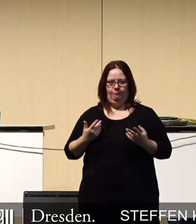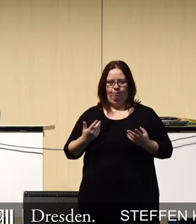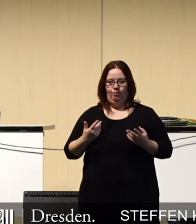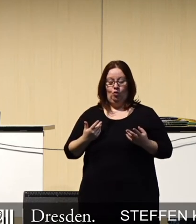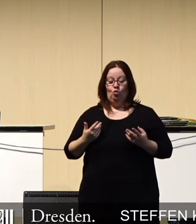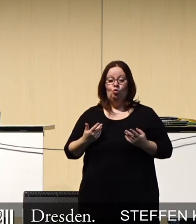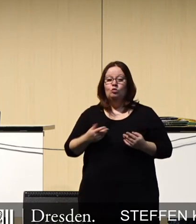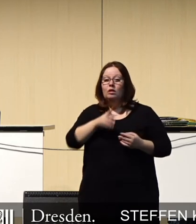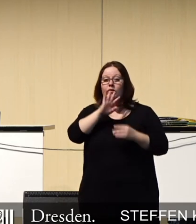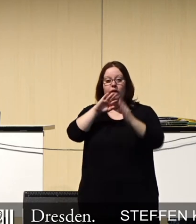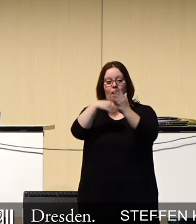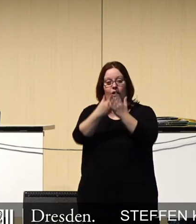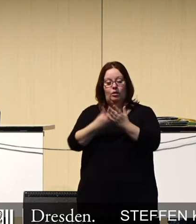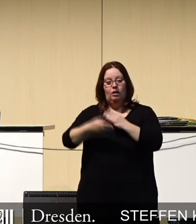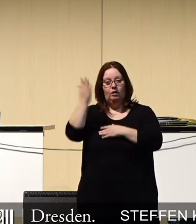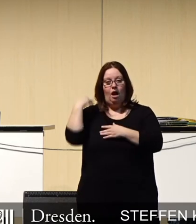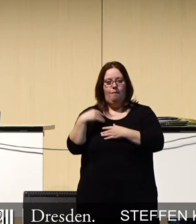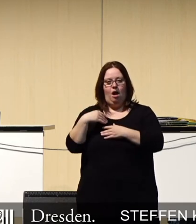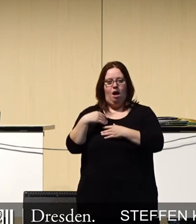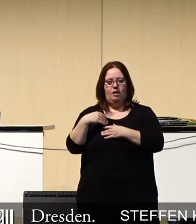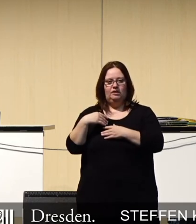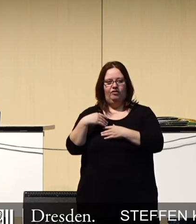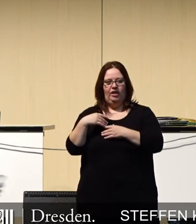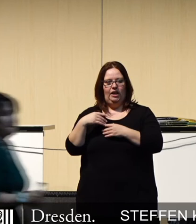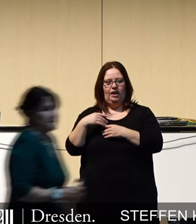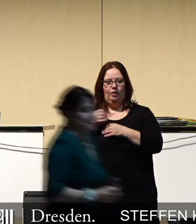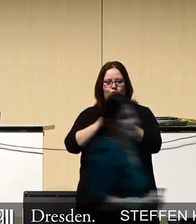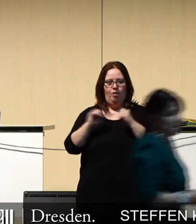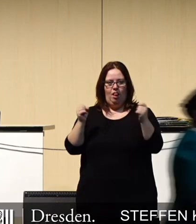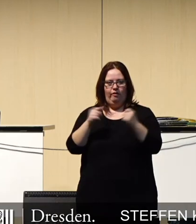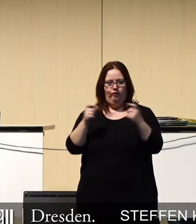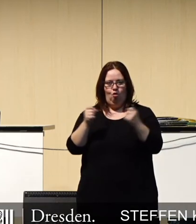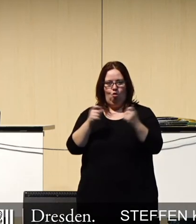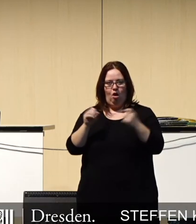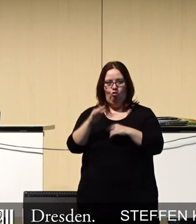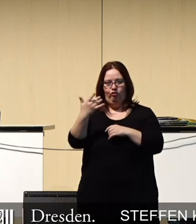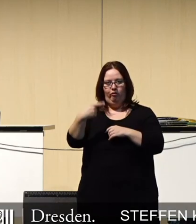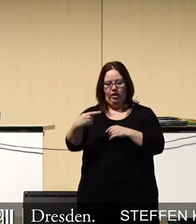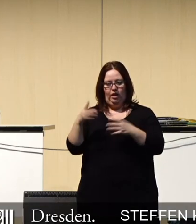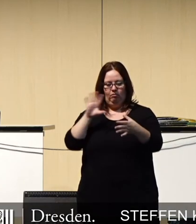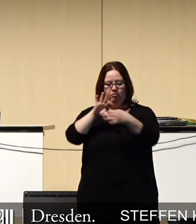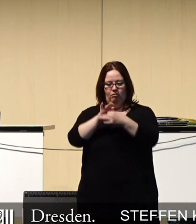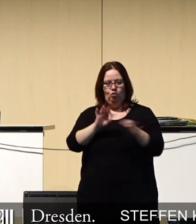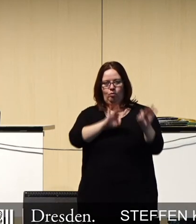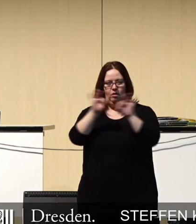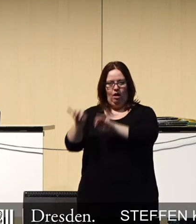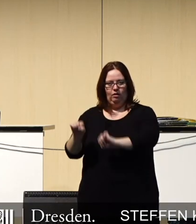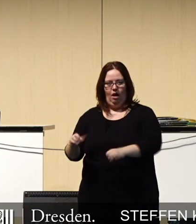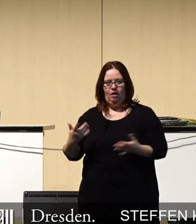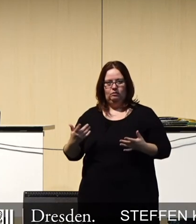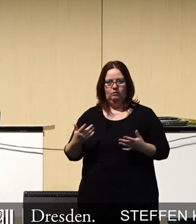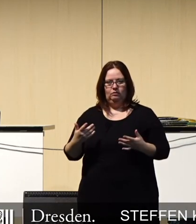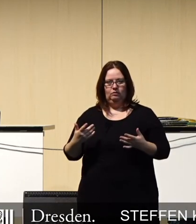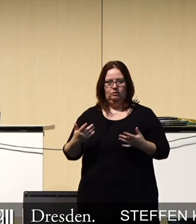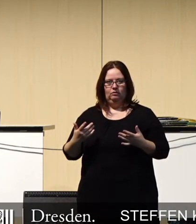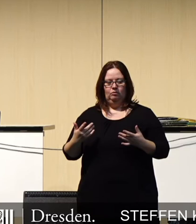Erkenntnisse der früheren Mobilfunkgeneration sind demnach auch auf 5G übertragbar. Zumindest